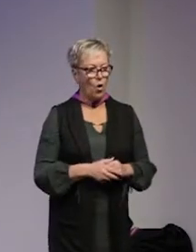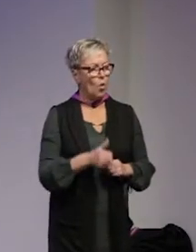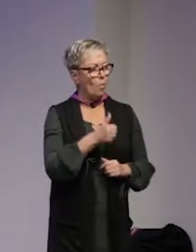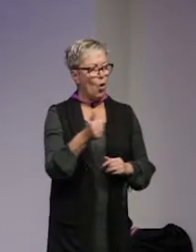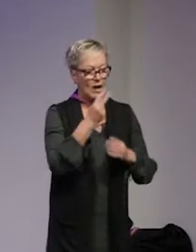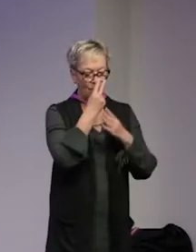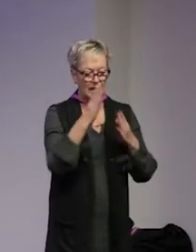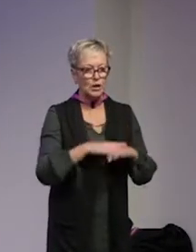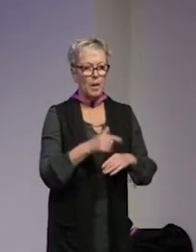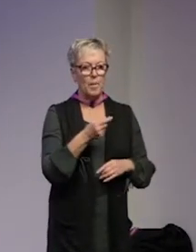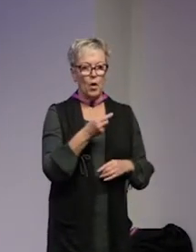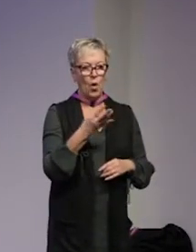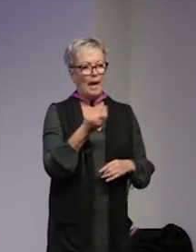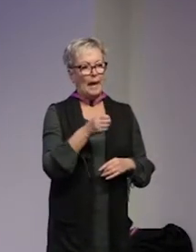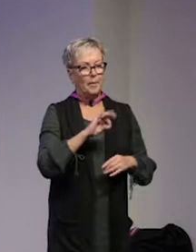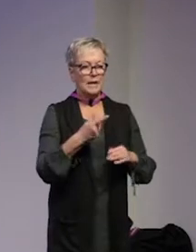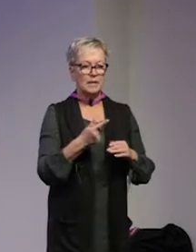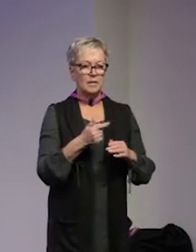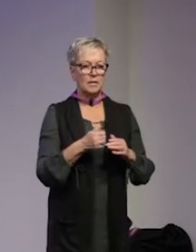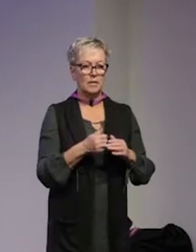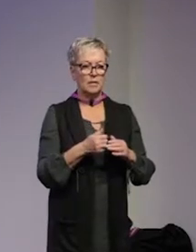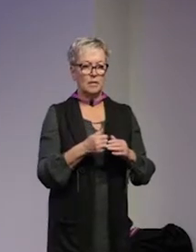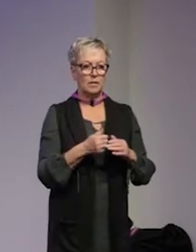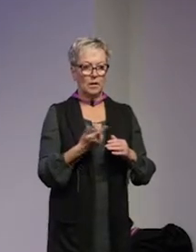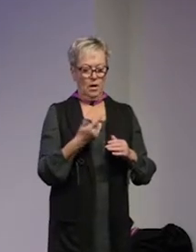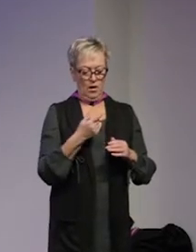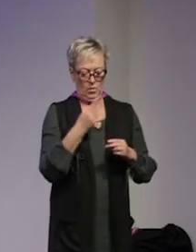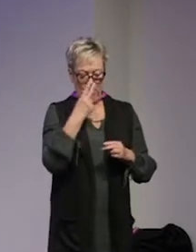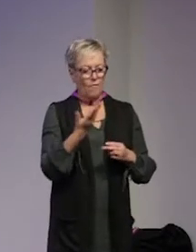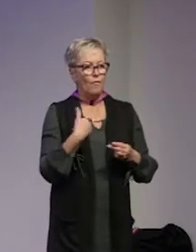visa på några empiriska nedslag vad våra intervjuer säger